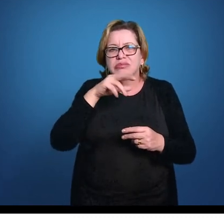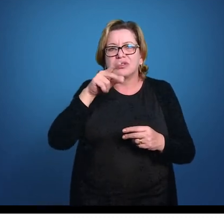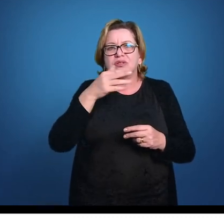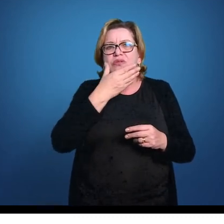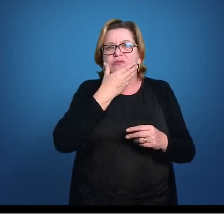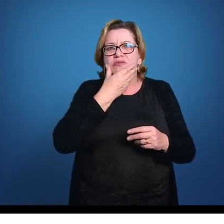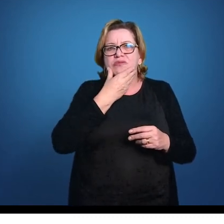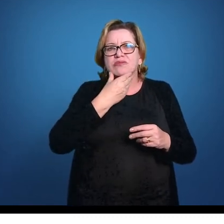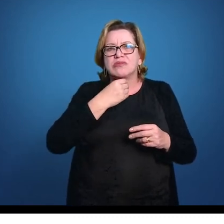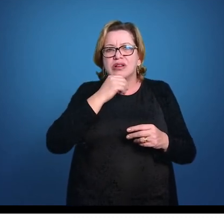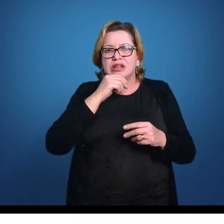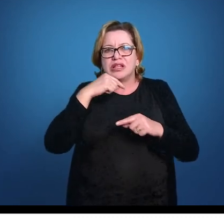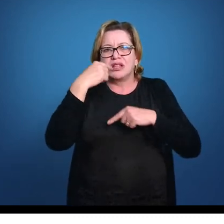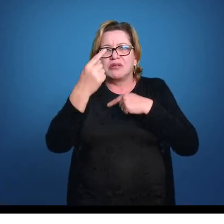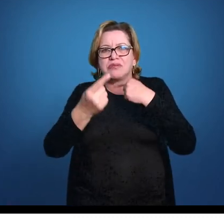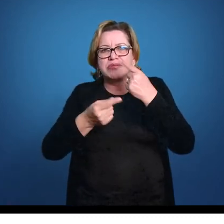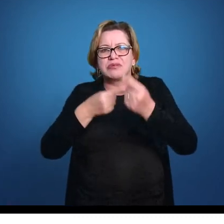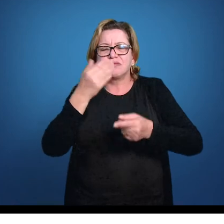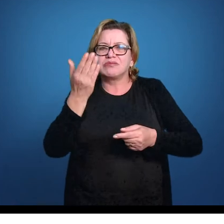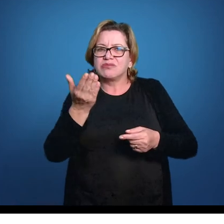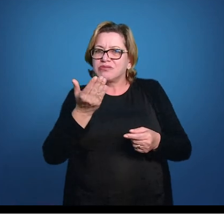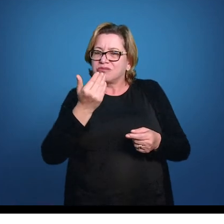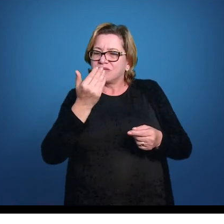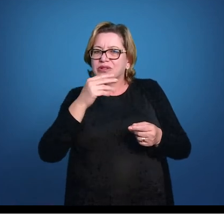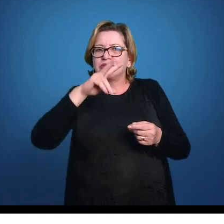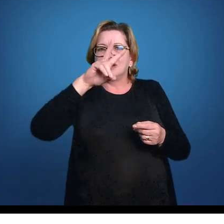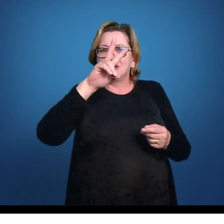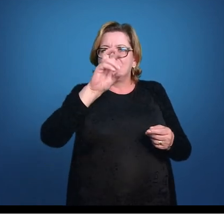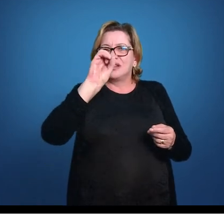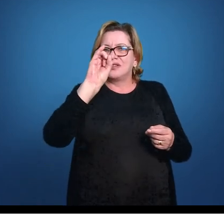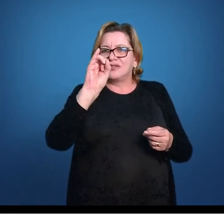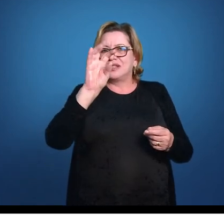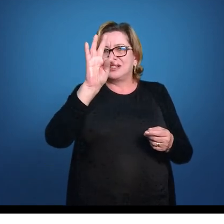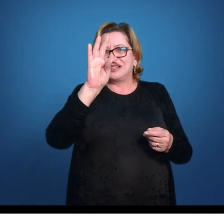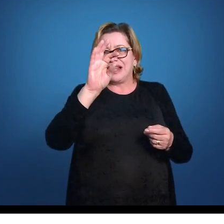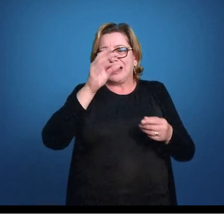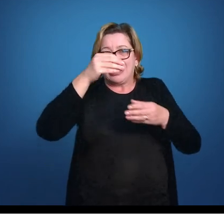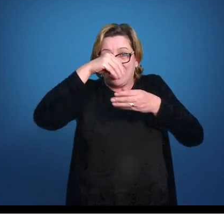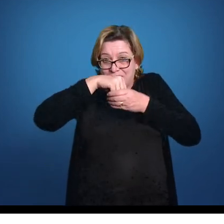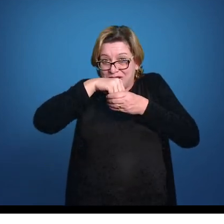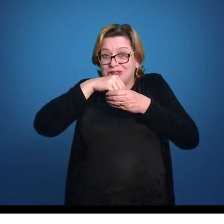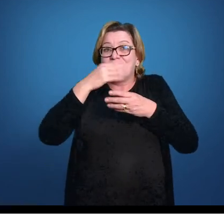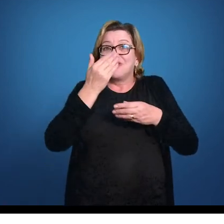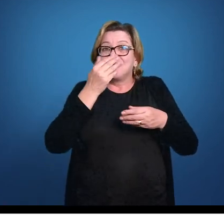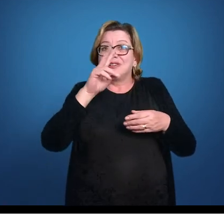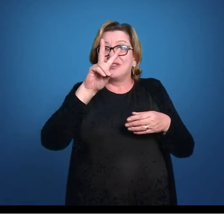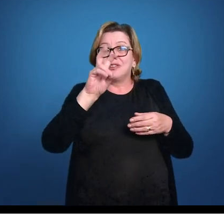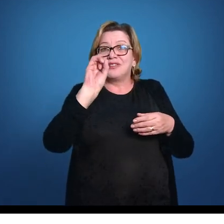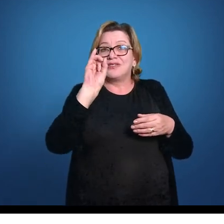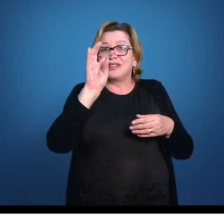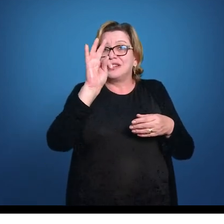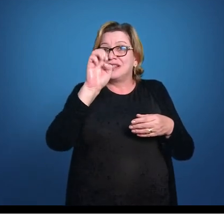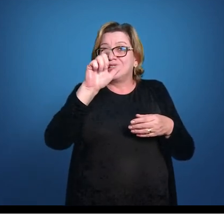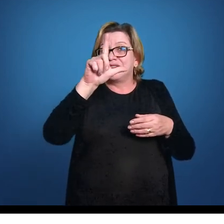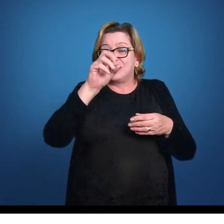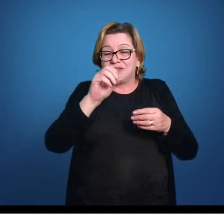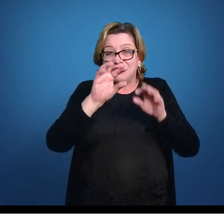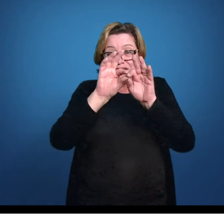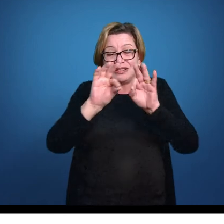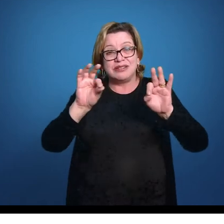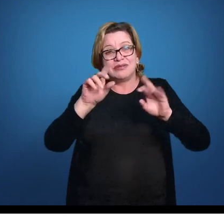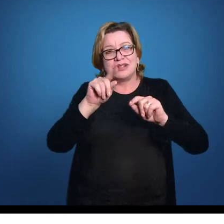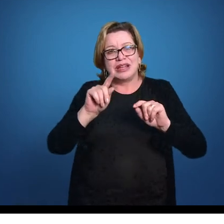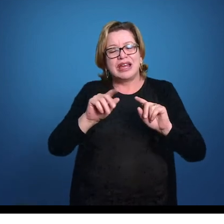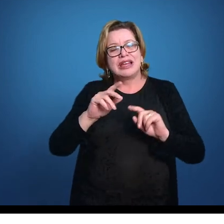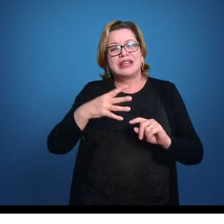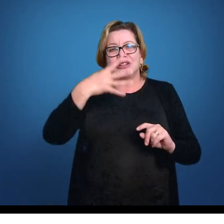ovíparo, ele se alimenta do vitelo, do que tem no ovo, e acabou, ele vai nascer, e acabou, é isso aí, essa é a viviparidade mais simples, e cerca de